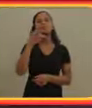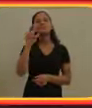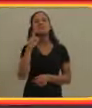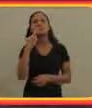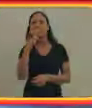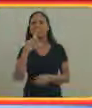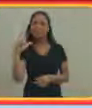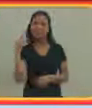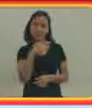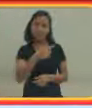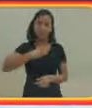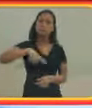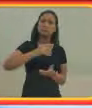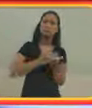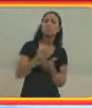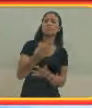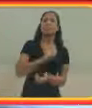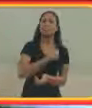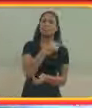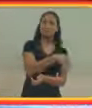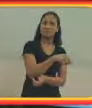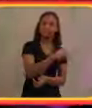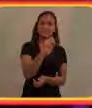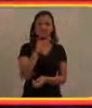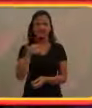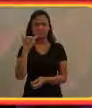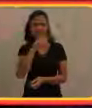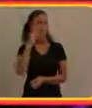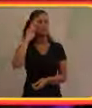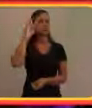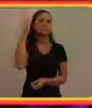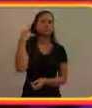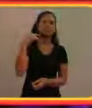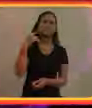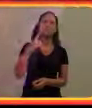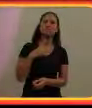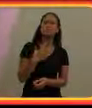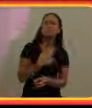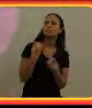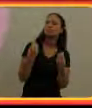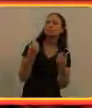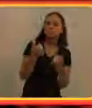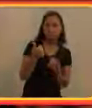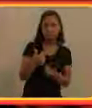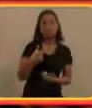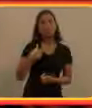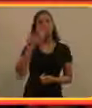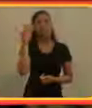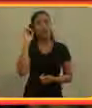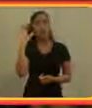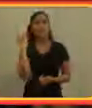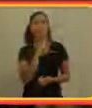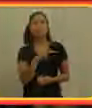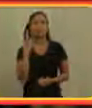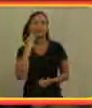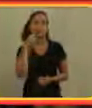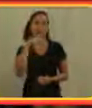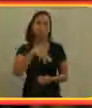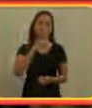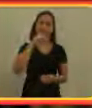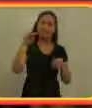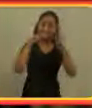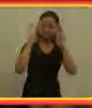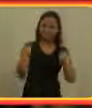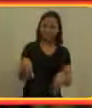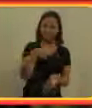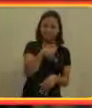começou a participar da Sense de uma história de um jeito muito bacana. Eu era professora para os surdos aqui do MAM, no Museu de Arte